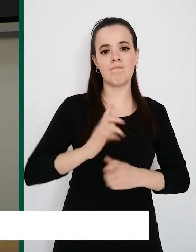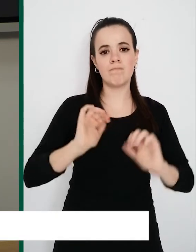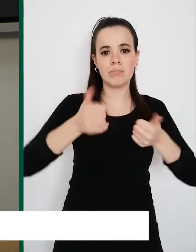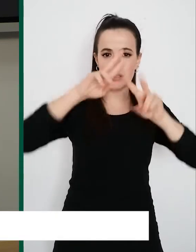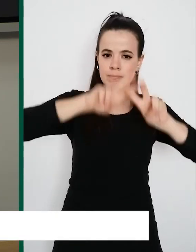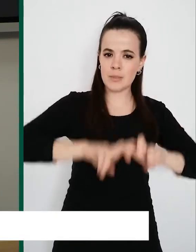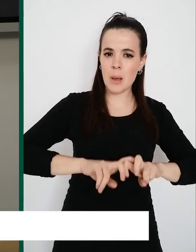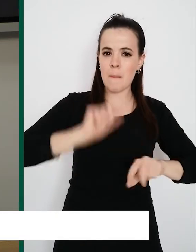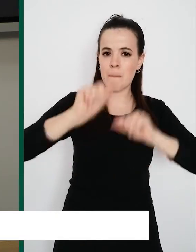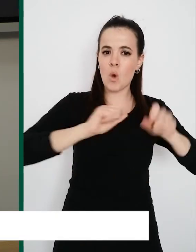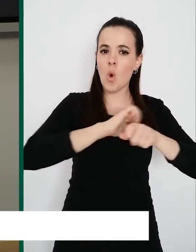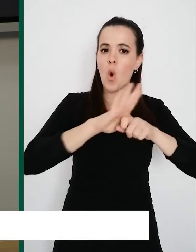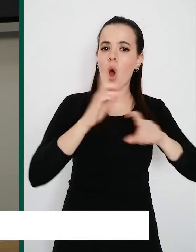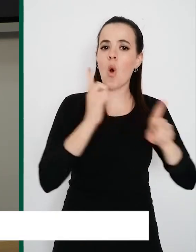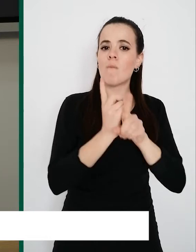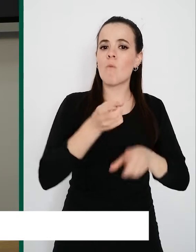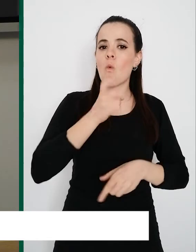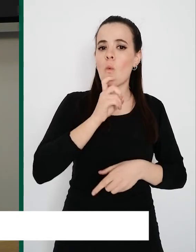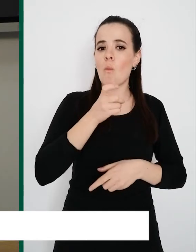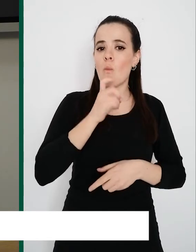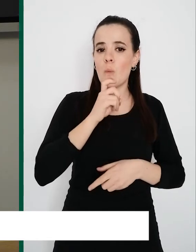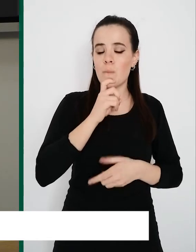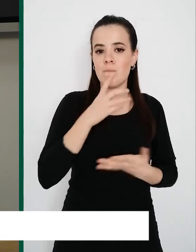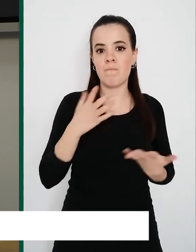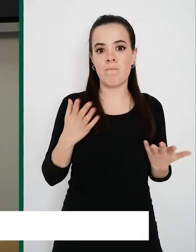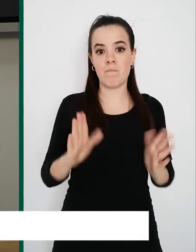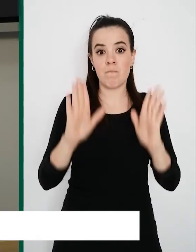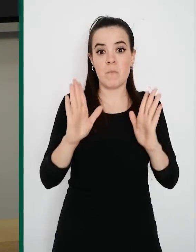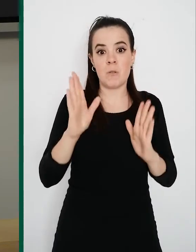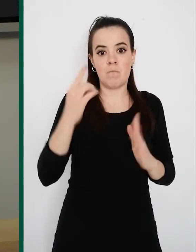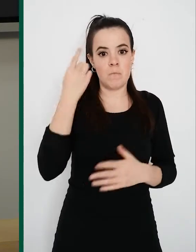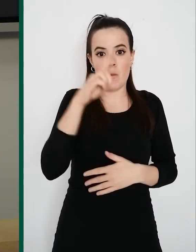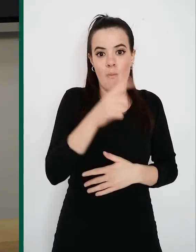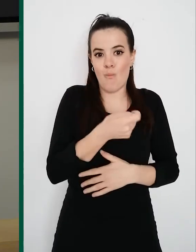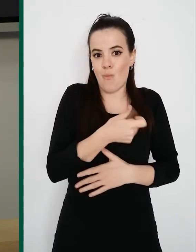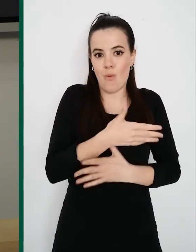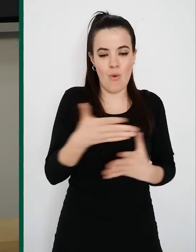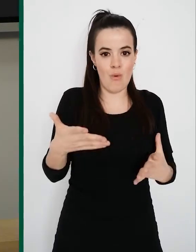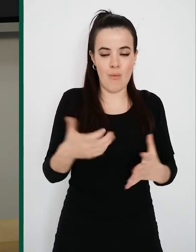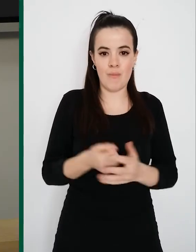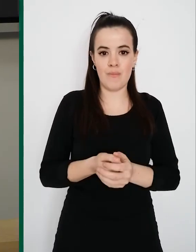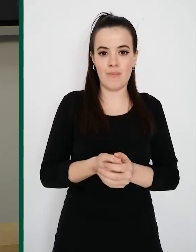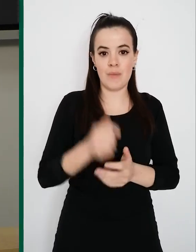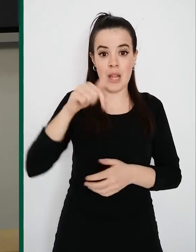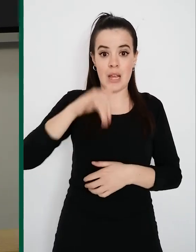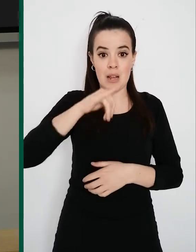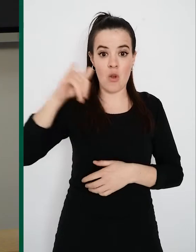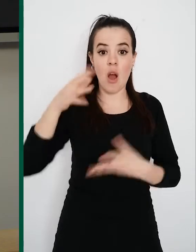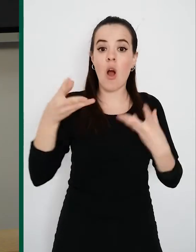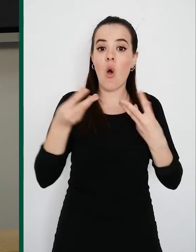coronavirus, de la mejor manera que se sabía, pero realmente sabíamos muy poco de esta enfermedad. Fuimos la primera comunidad junto a Madrid y